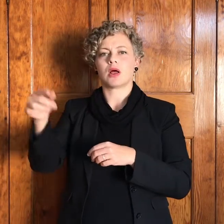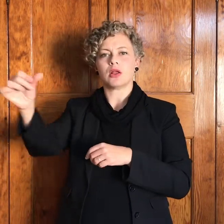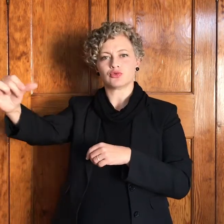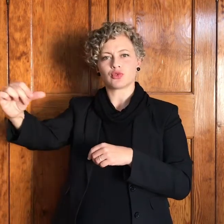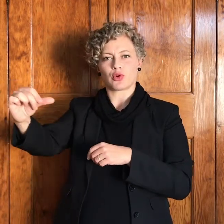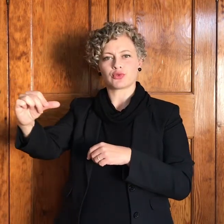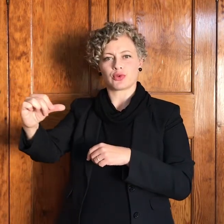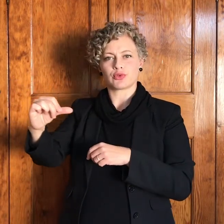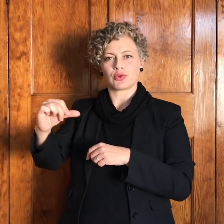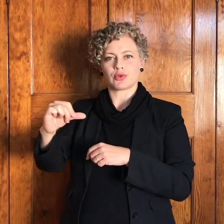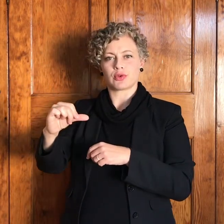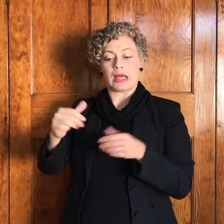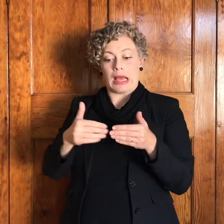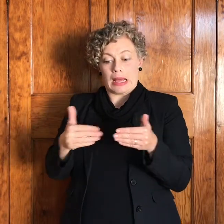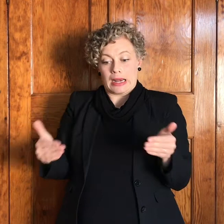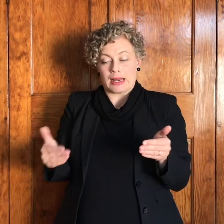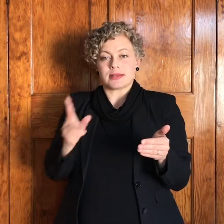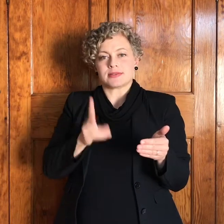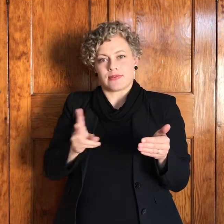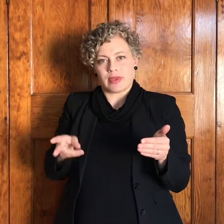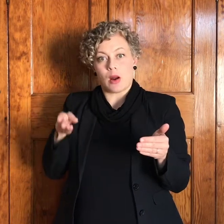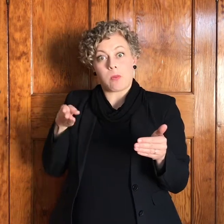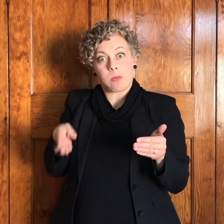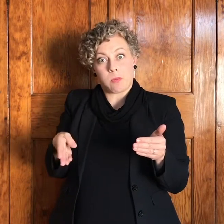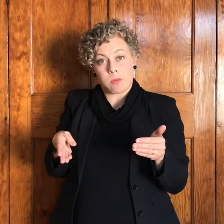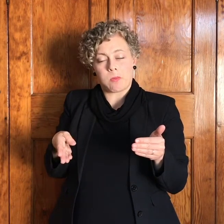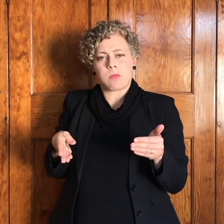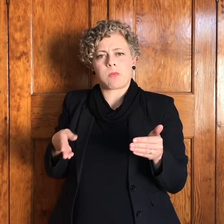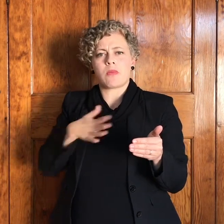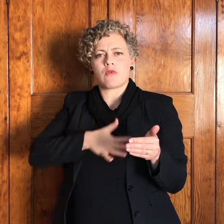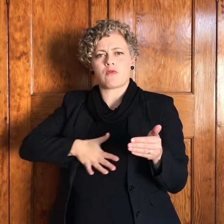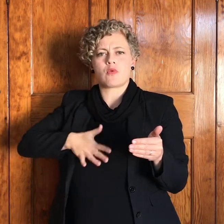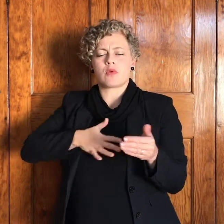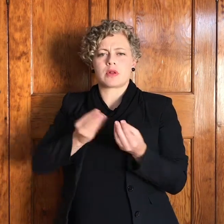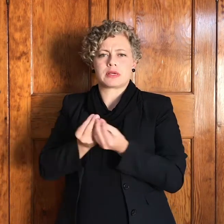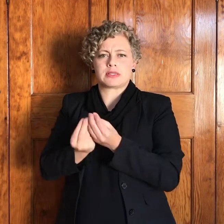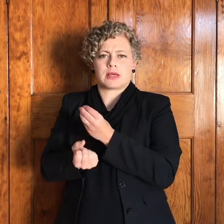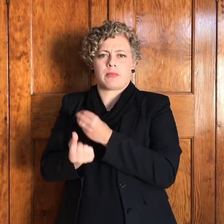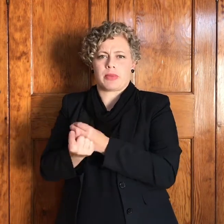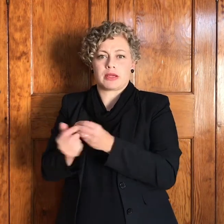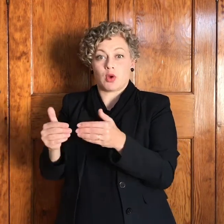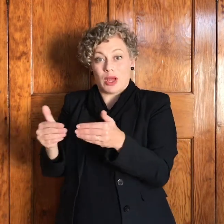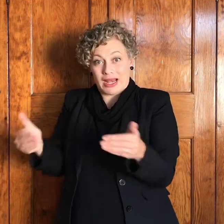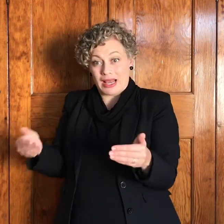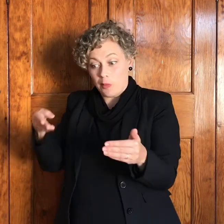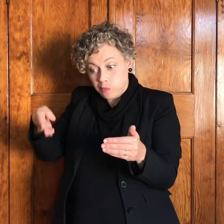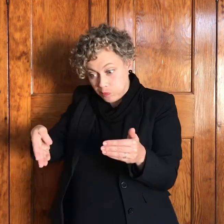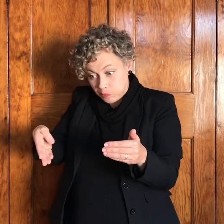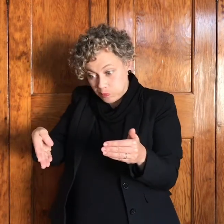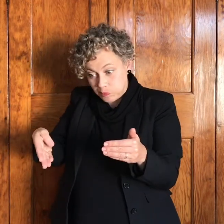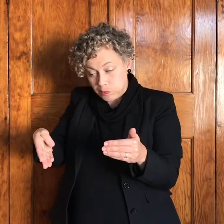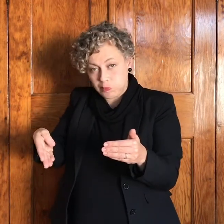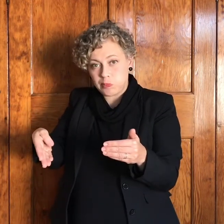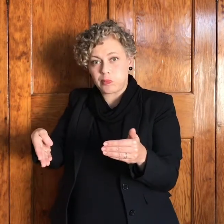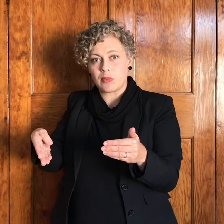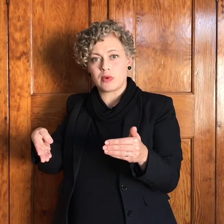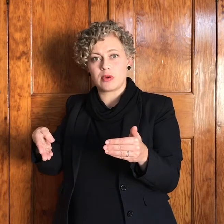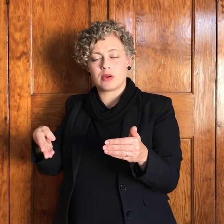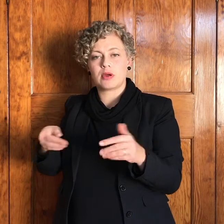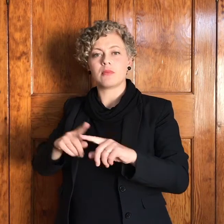beleef hy een oorgang hy is letterlik op die grens fysisk is hy daar maar in die verhalen word dit